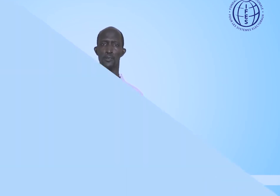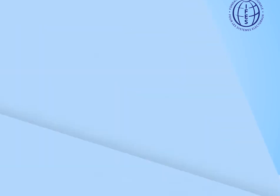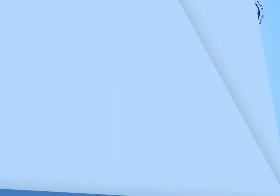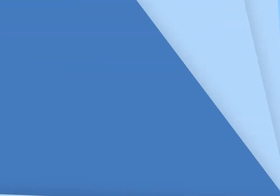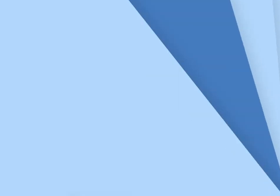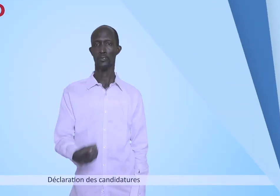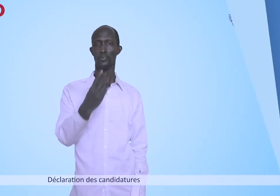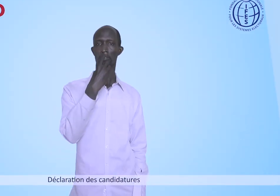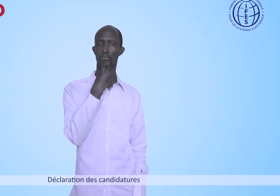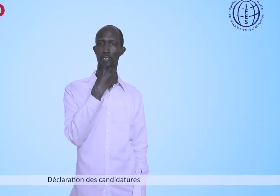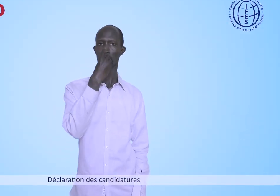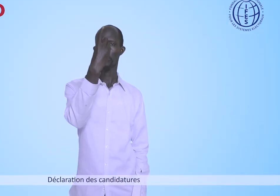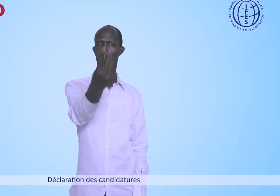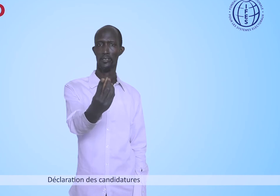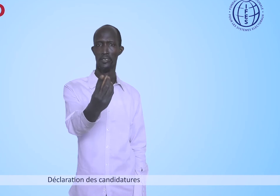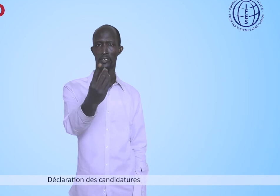Déclaration des candidatures